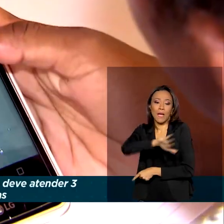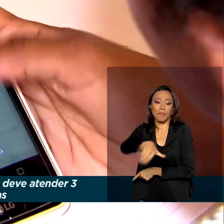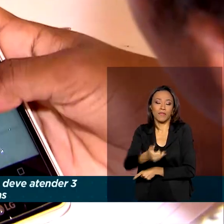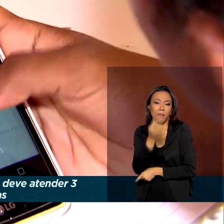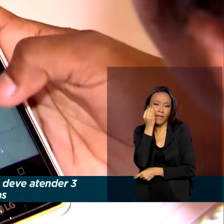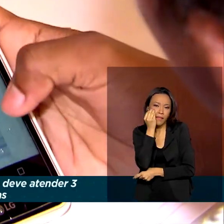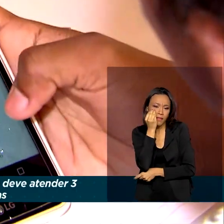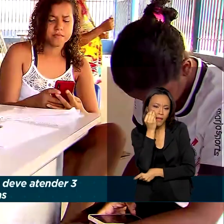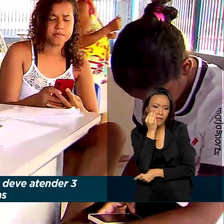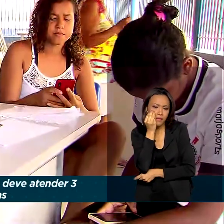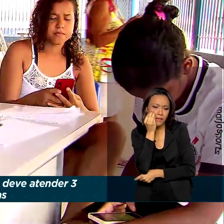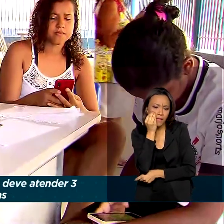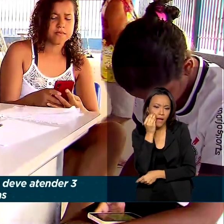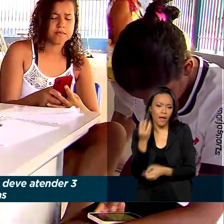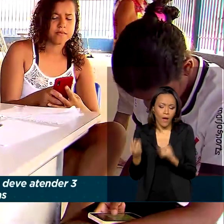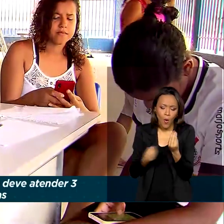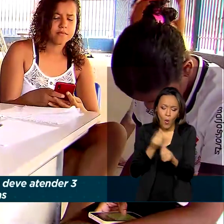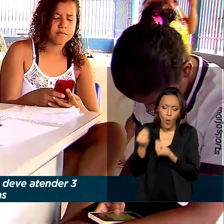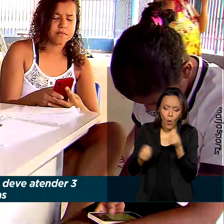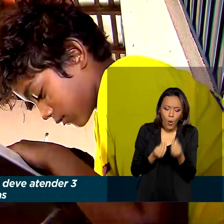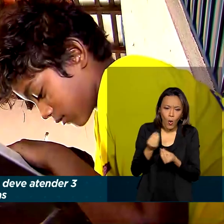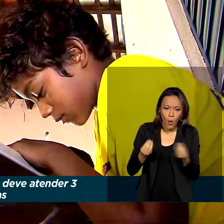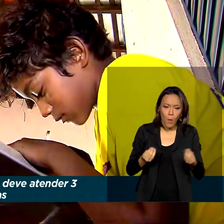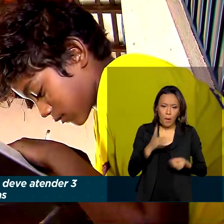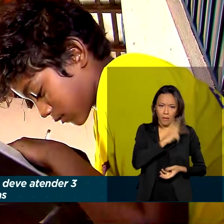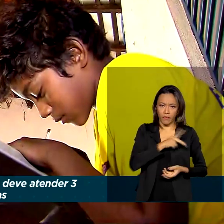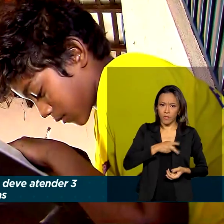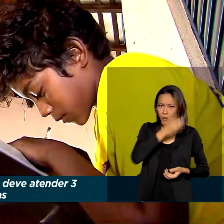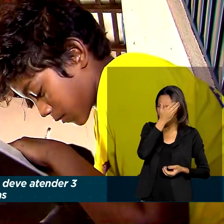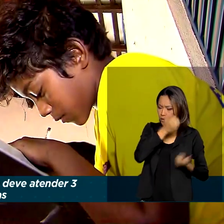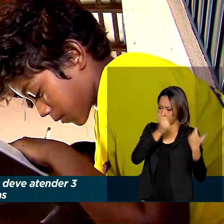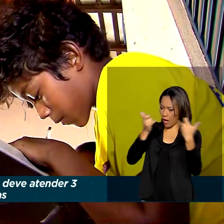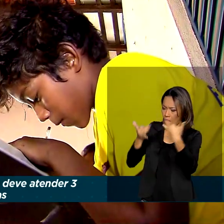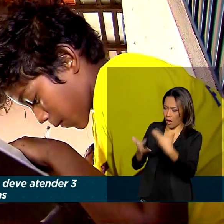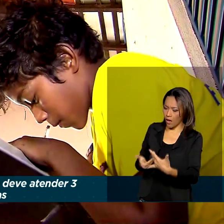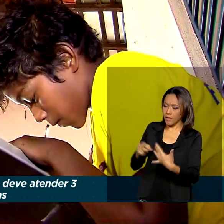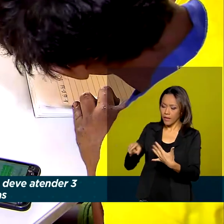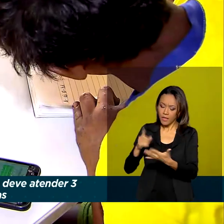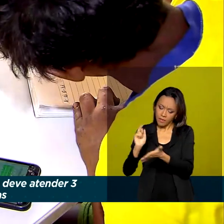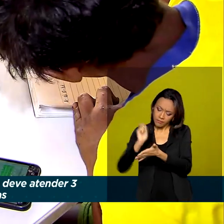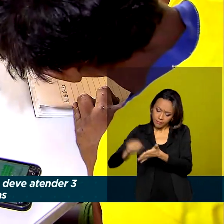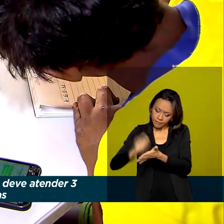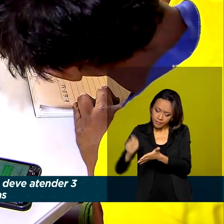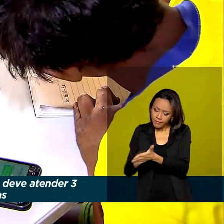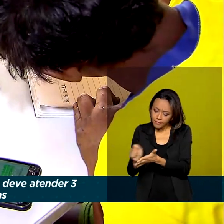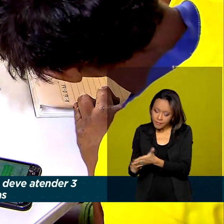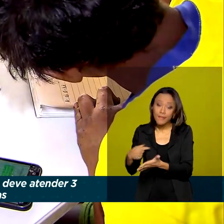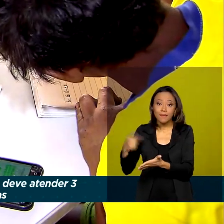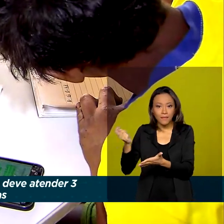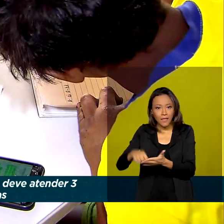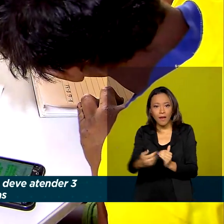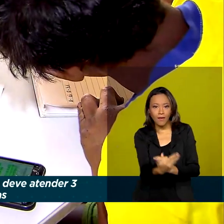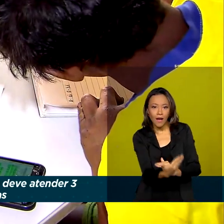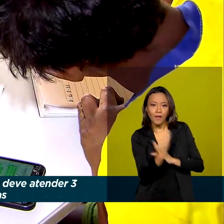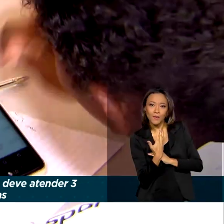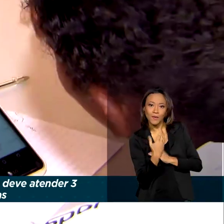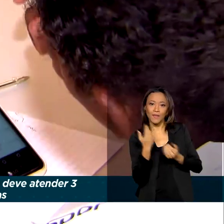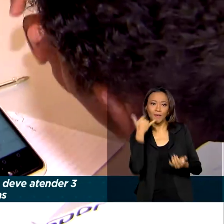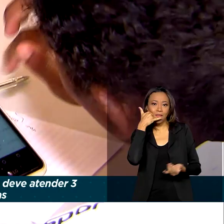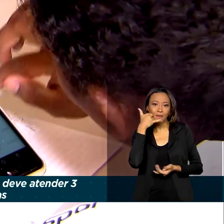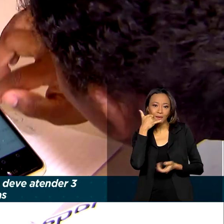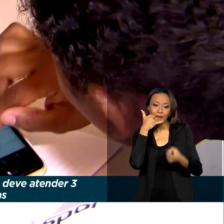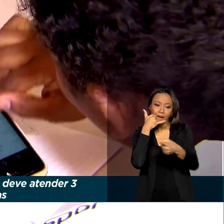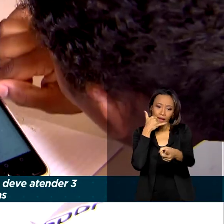testar sob o atento olhar da professora. Eles fizeram a tarefa e, dessa vez, deu para contar com o auxílio do celular